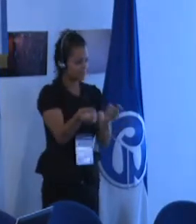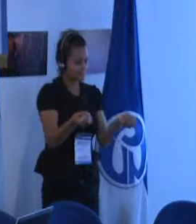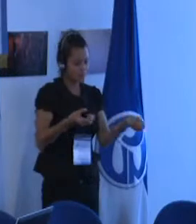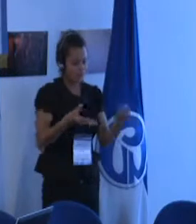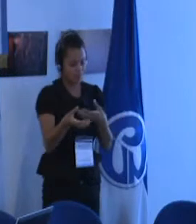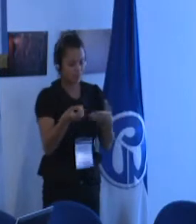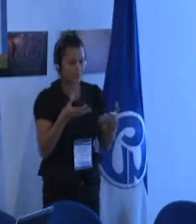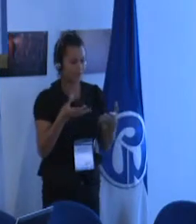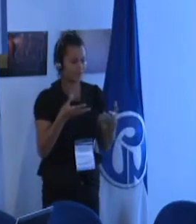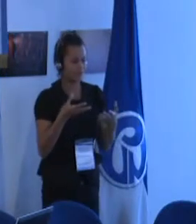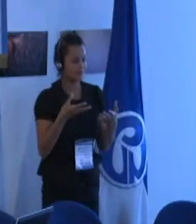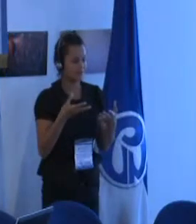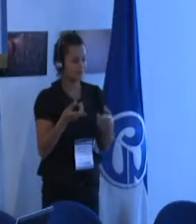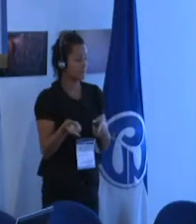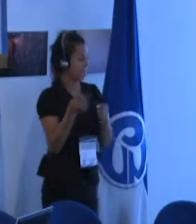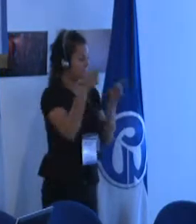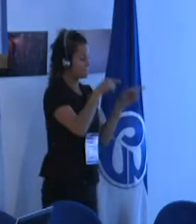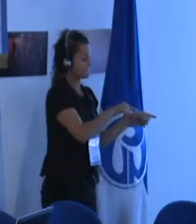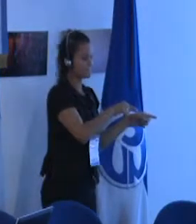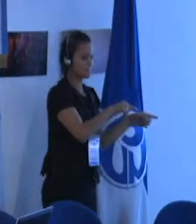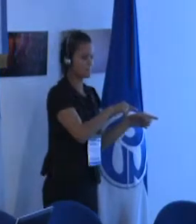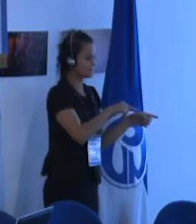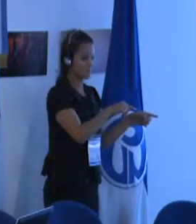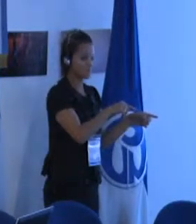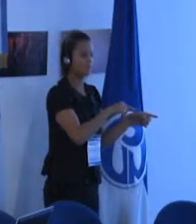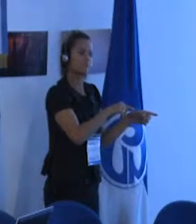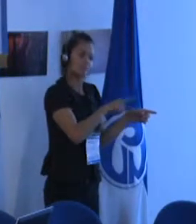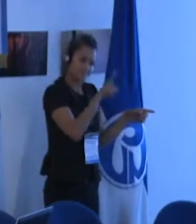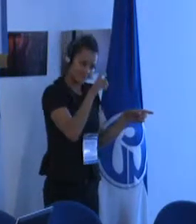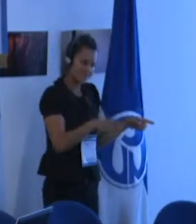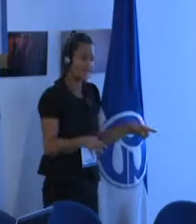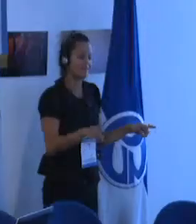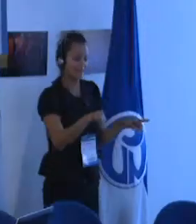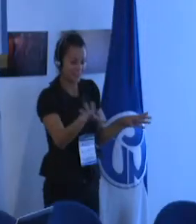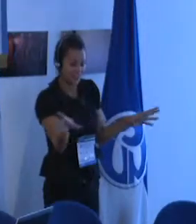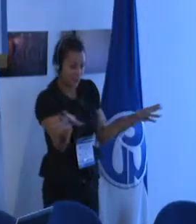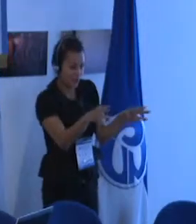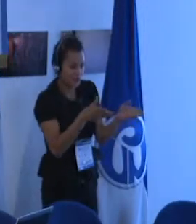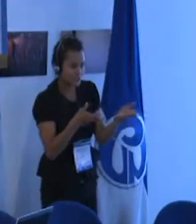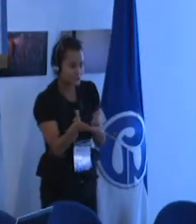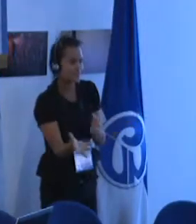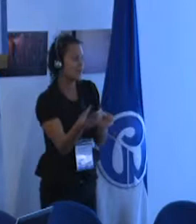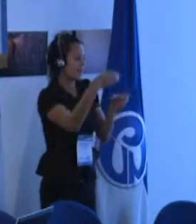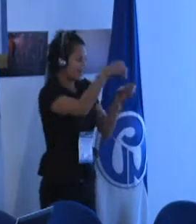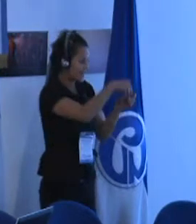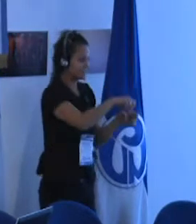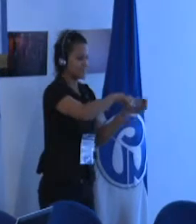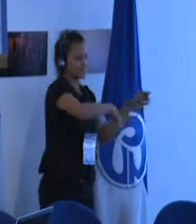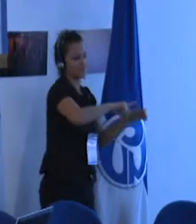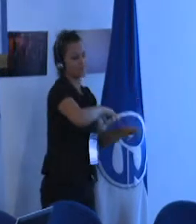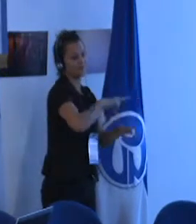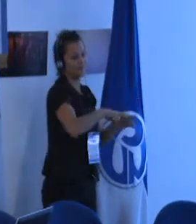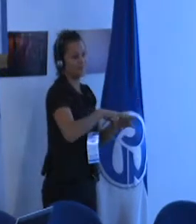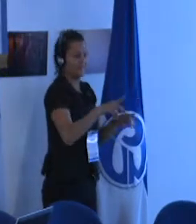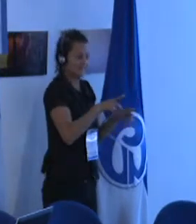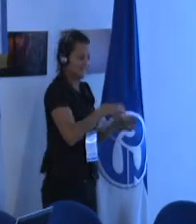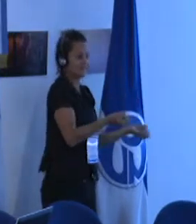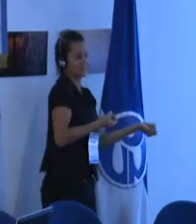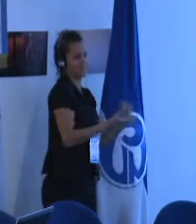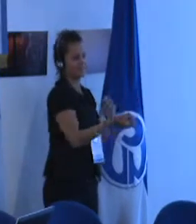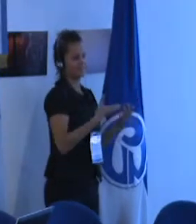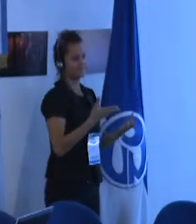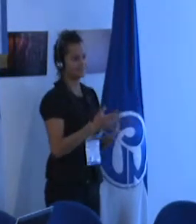deben poder ser suministrados en un entorno ordinario los niños tienen necesidades